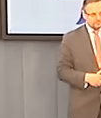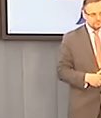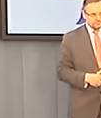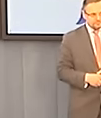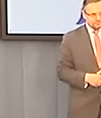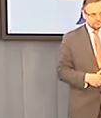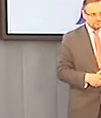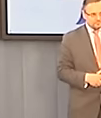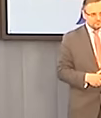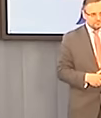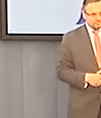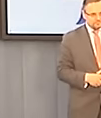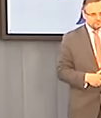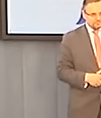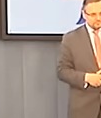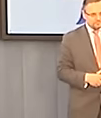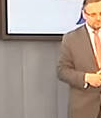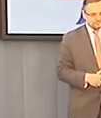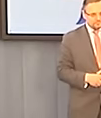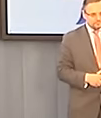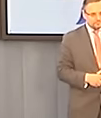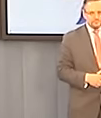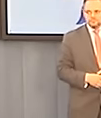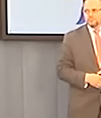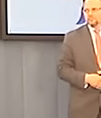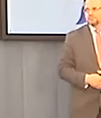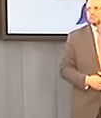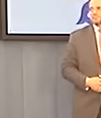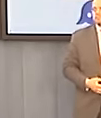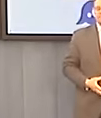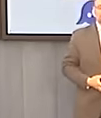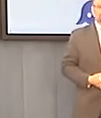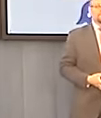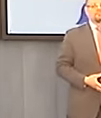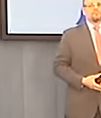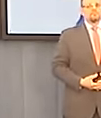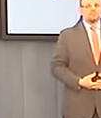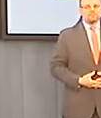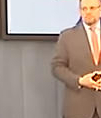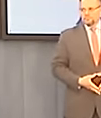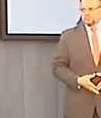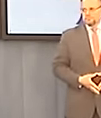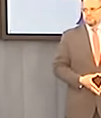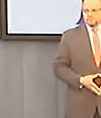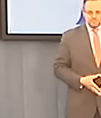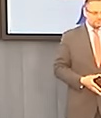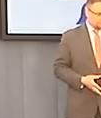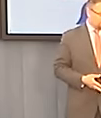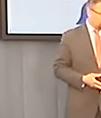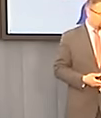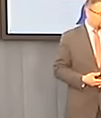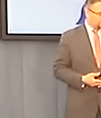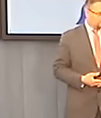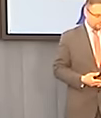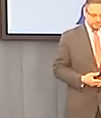Polsce nie rozwinął. Dla porównania za naszą zachodnią granicą, tą najbliższą, w Niemczech, w taki dzień słoneczny jak dzisiaj, 30% konsumowanej energii